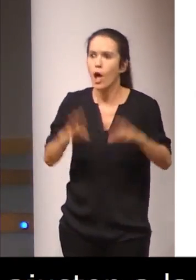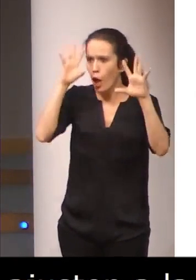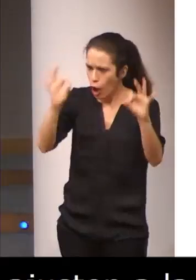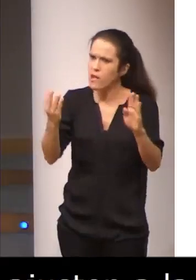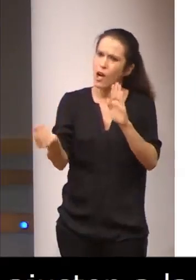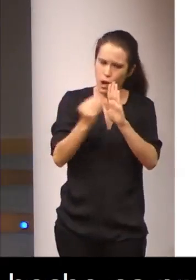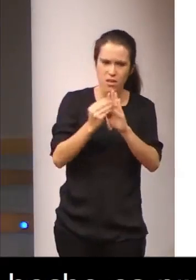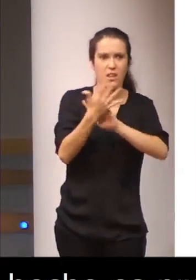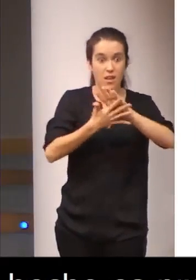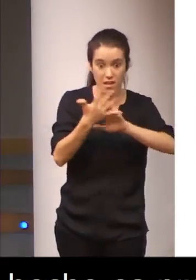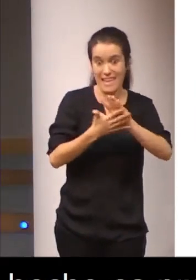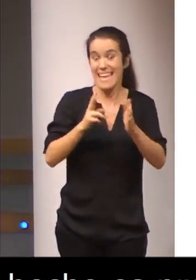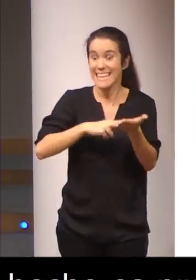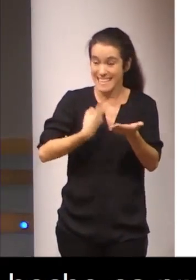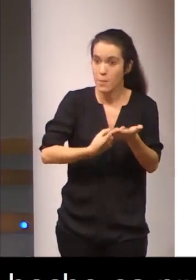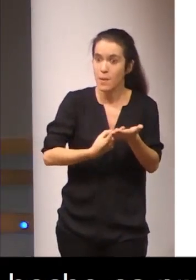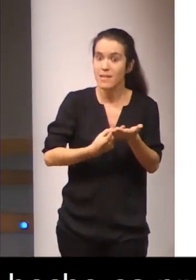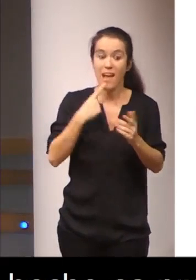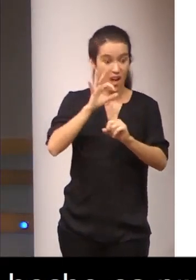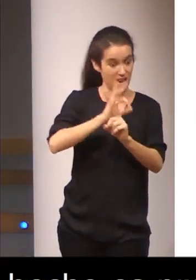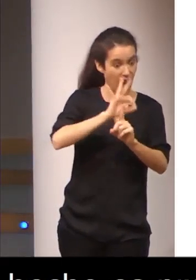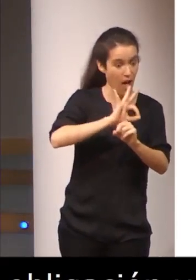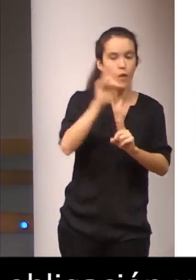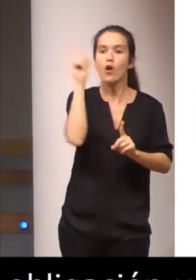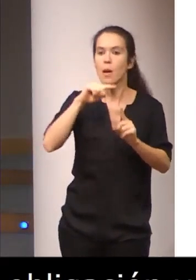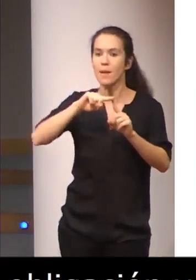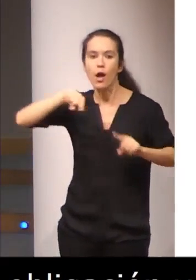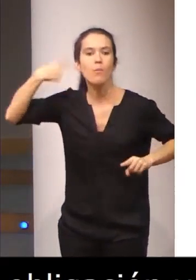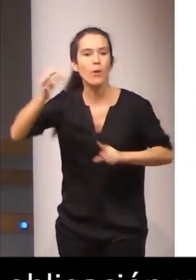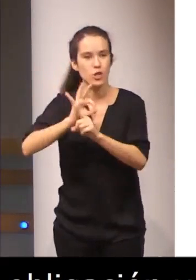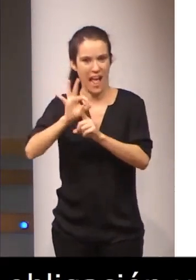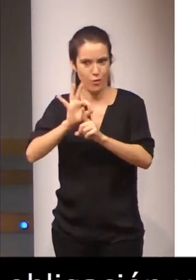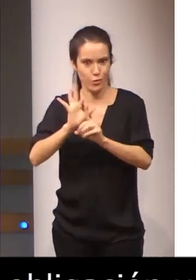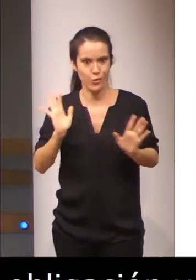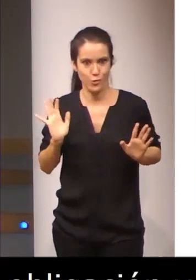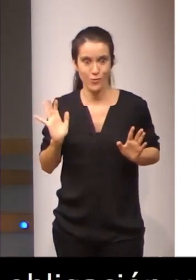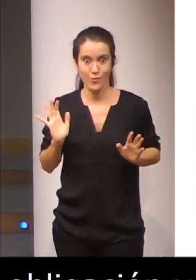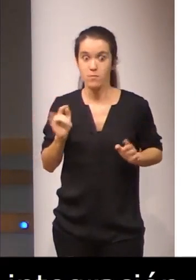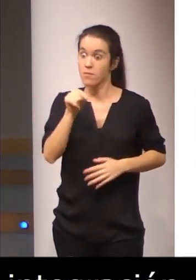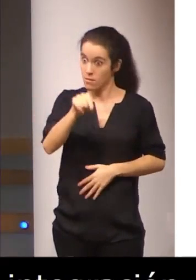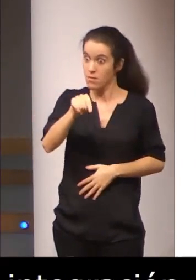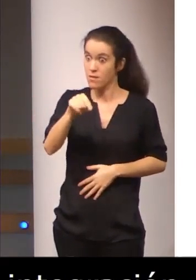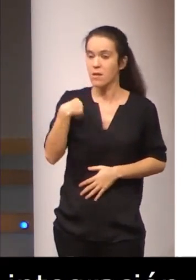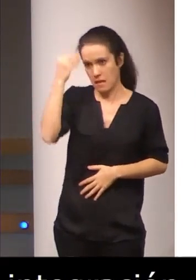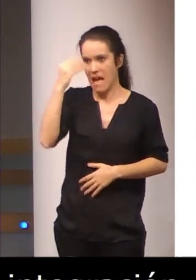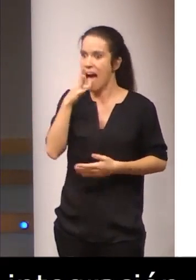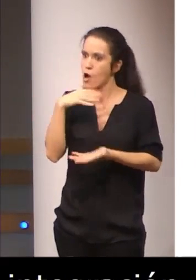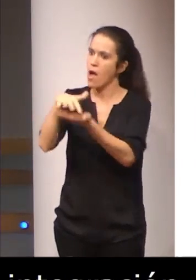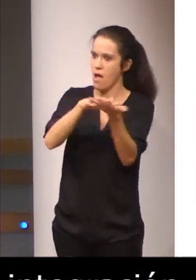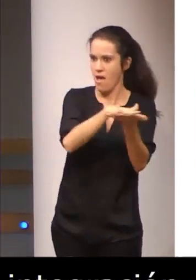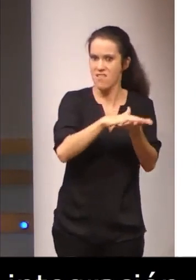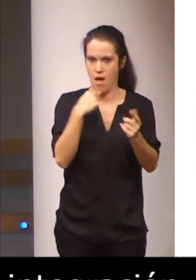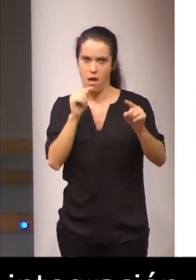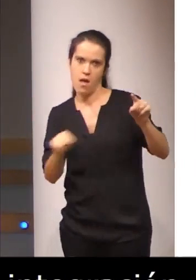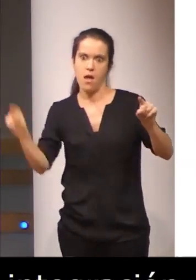de signos, de interpretación de lengua de signos, tanto en el grado como en el posgrado. Y me consta que eso se está actualmente hablando en las universidades.